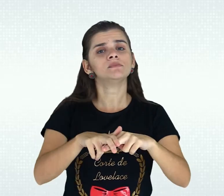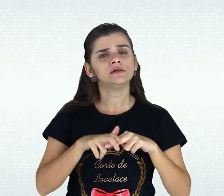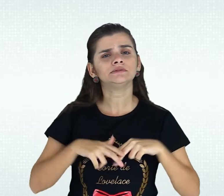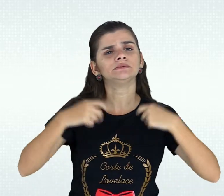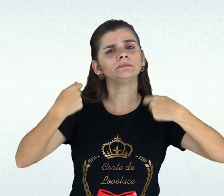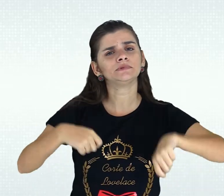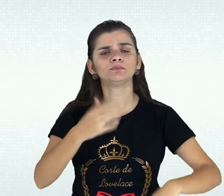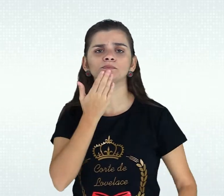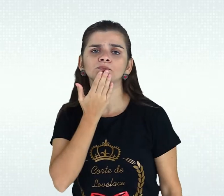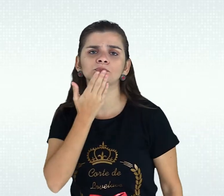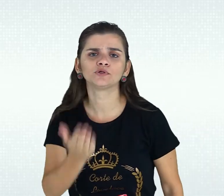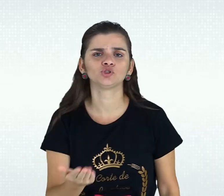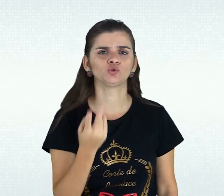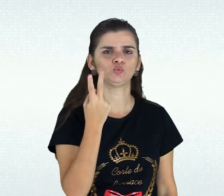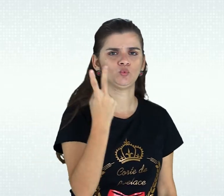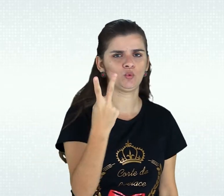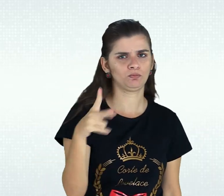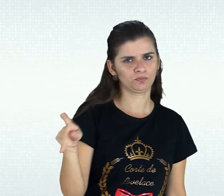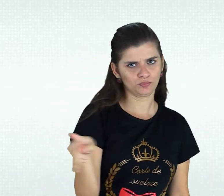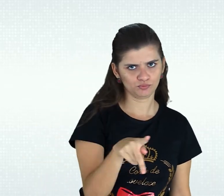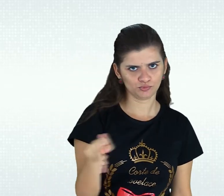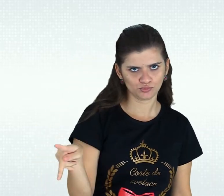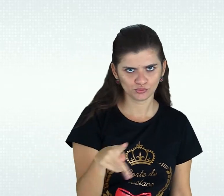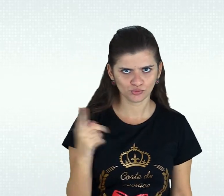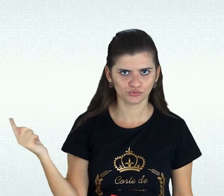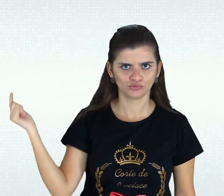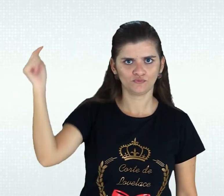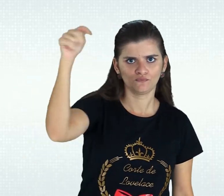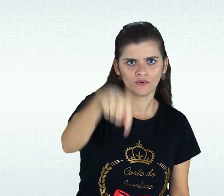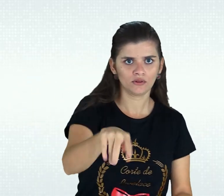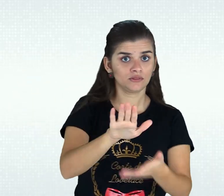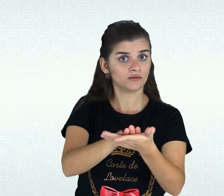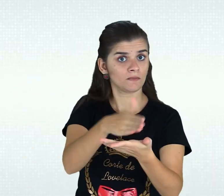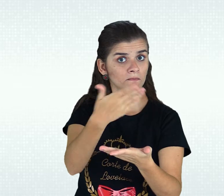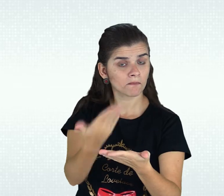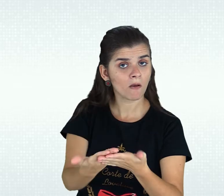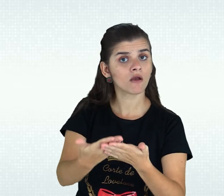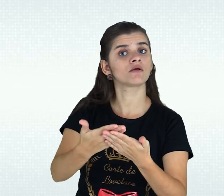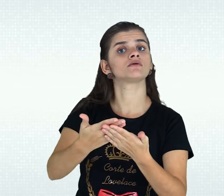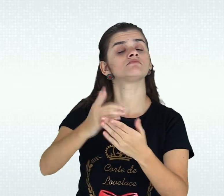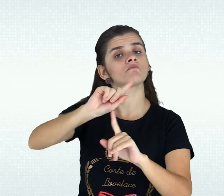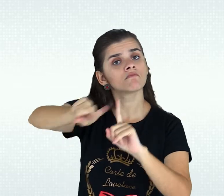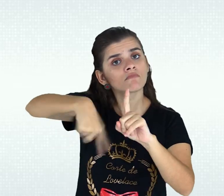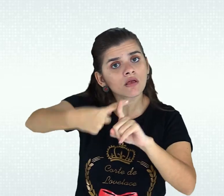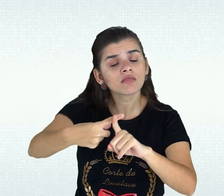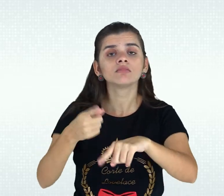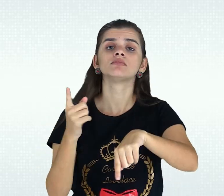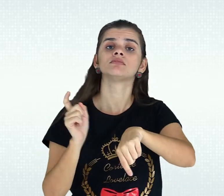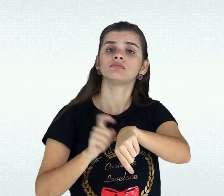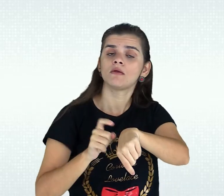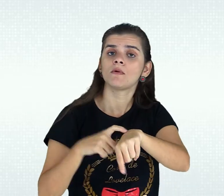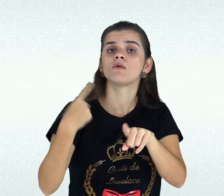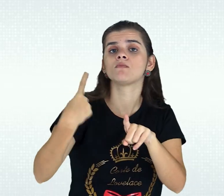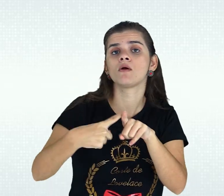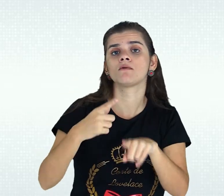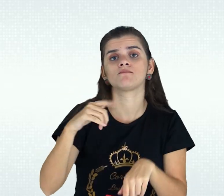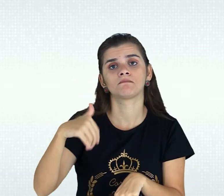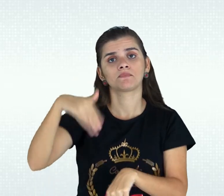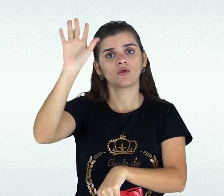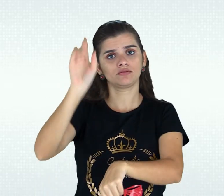aulas devido às demandas da instituição. Por isso, é necessário nessa equipe, além das duas professoras, a presença de mais um